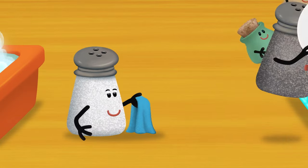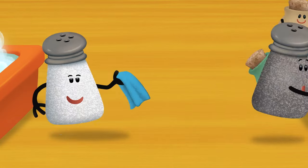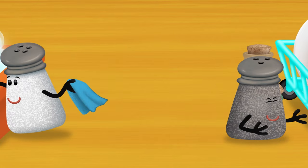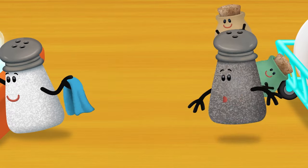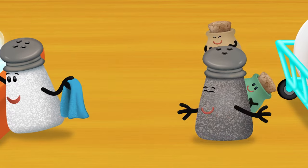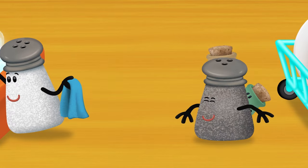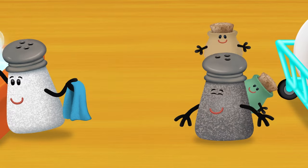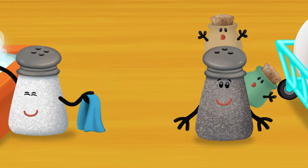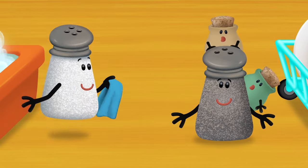¡Ahí están!